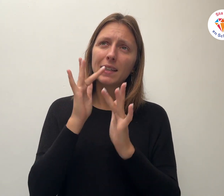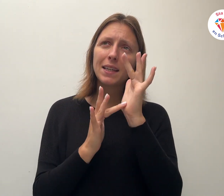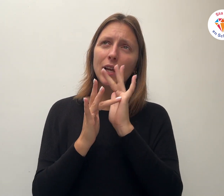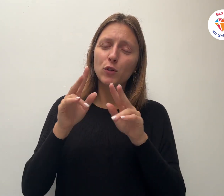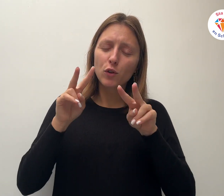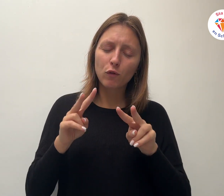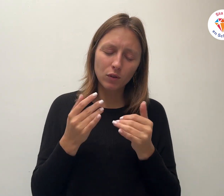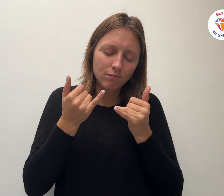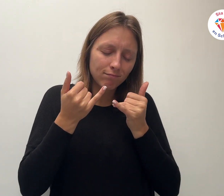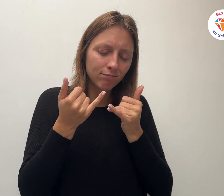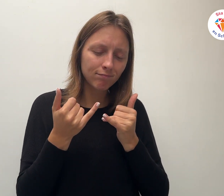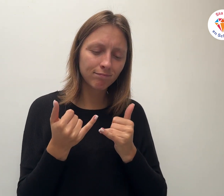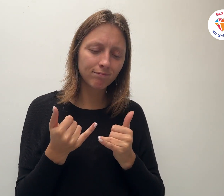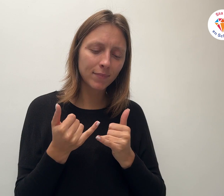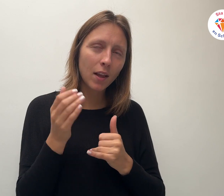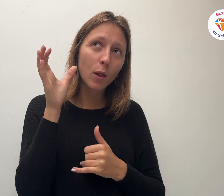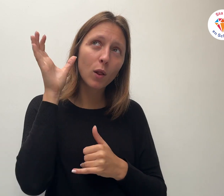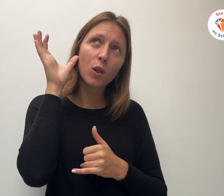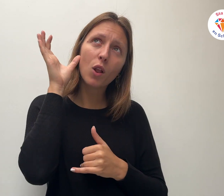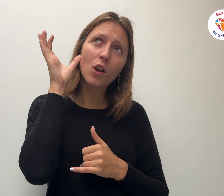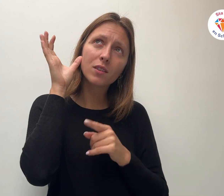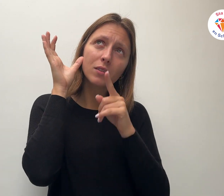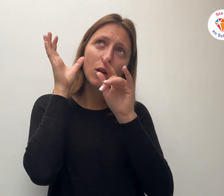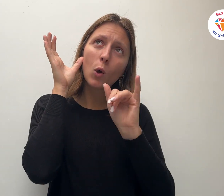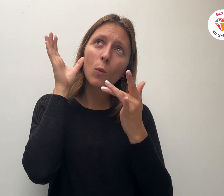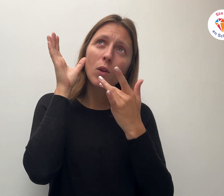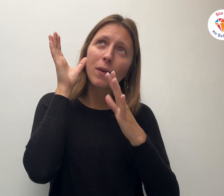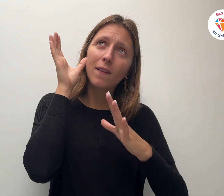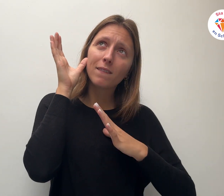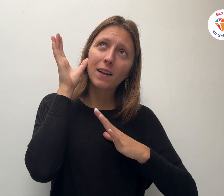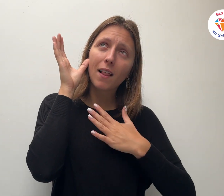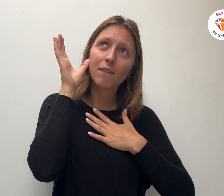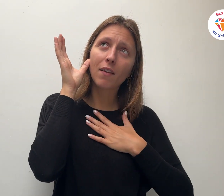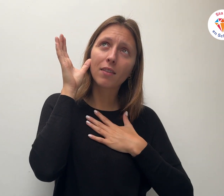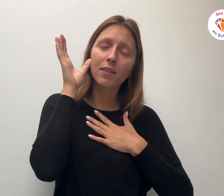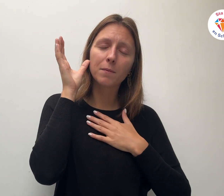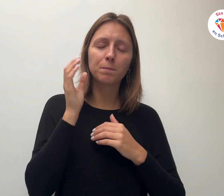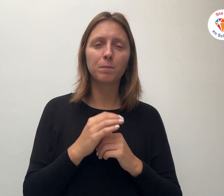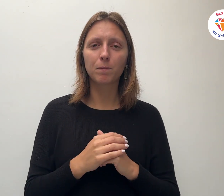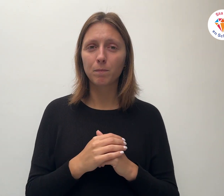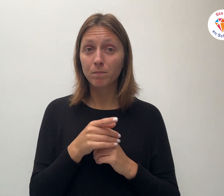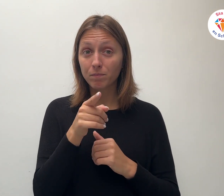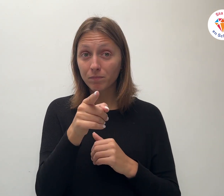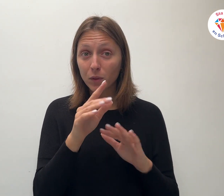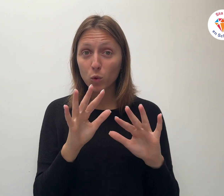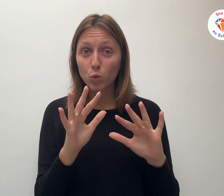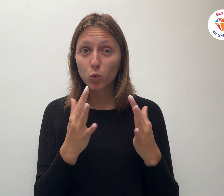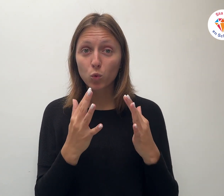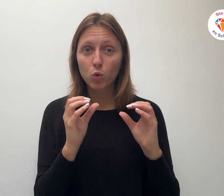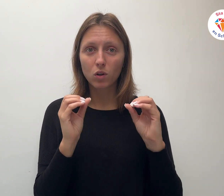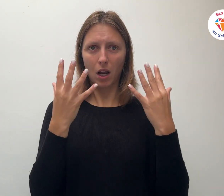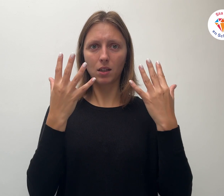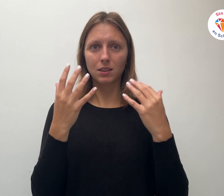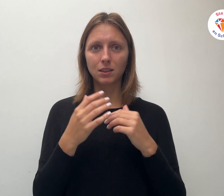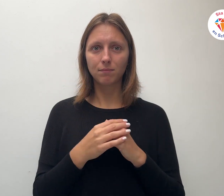luister naar wat hij jou te vertellen heeft Hoe zou jij reageren als Jezus bij jou op bezoek komt?